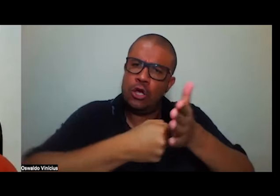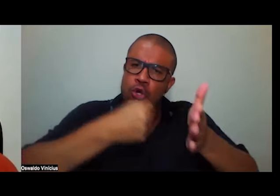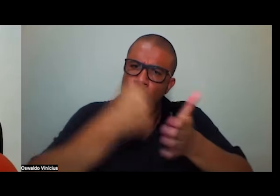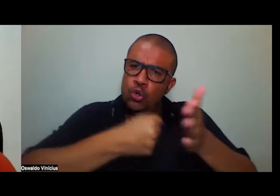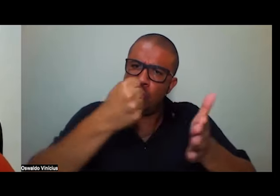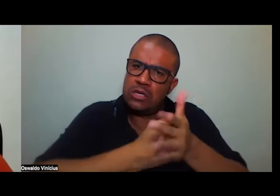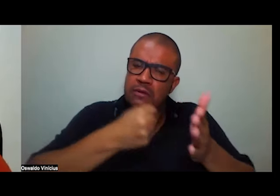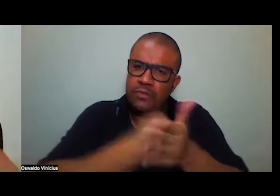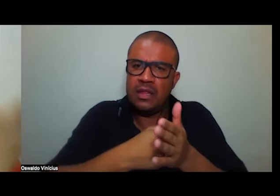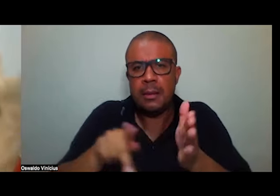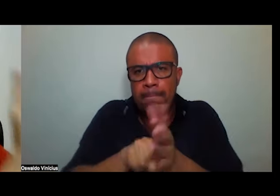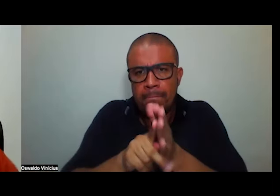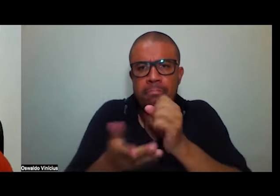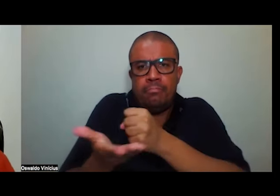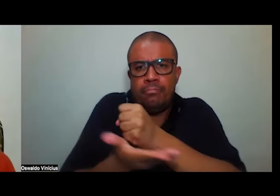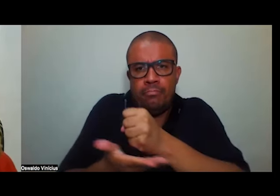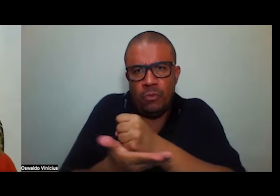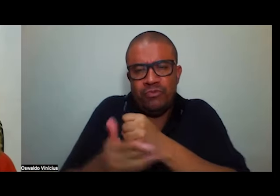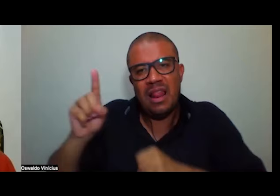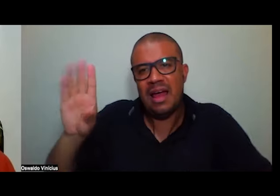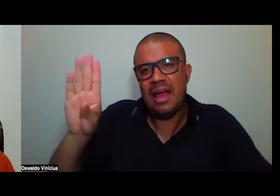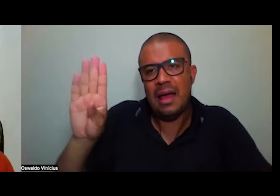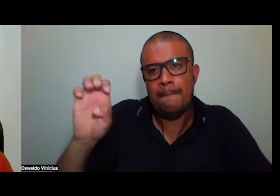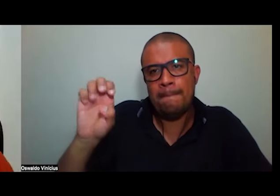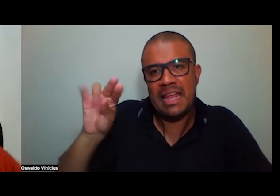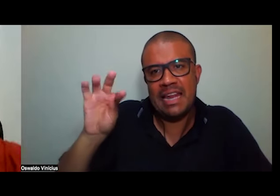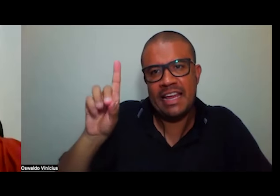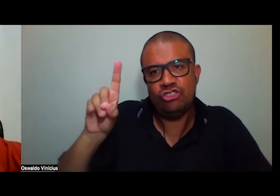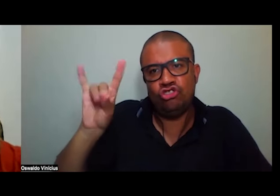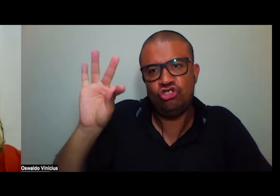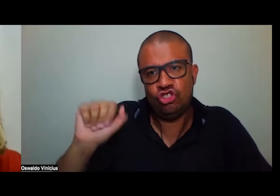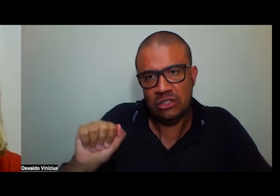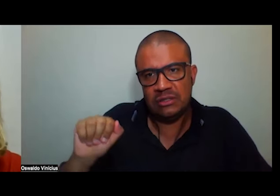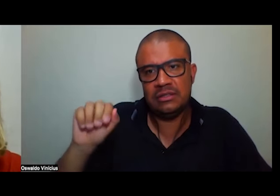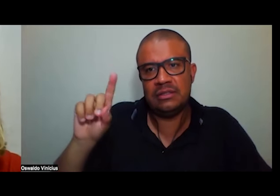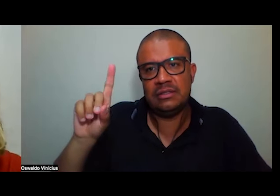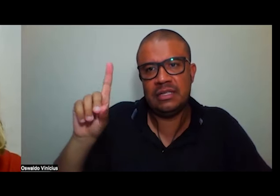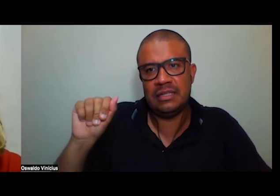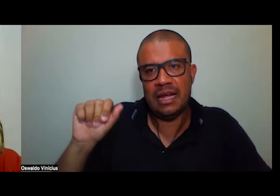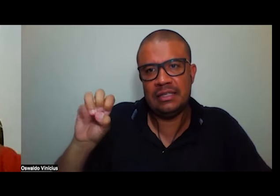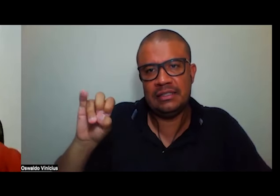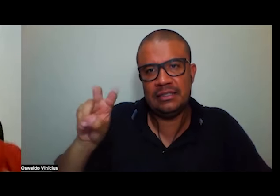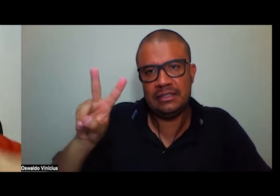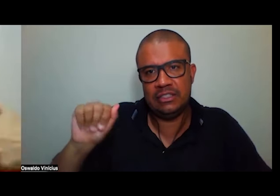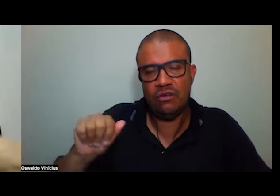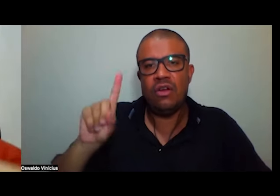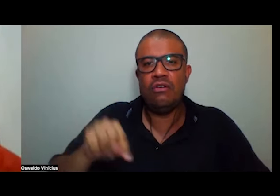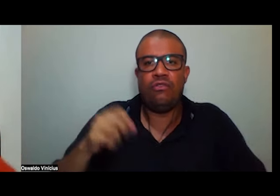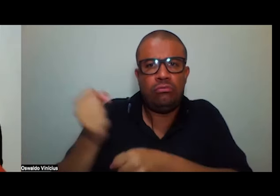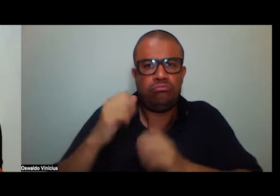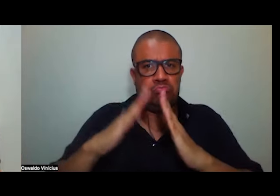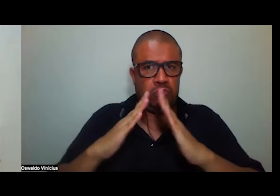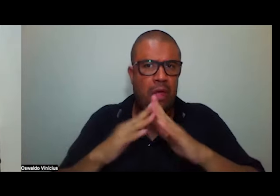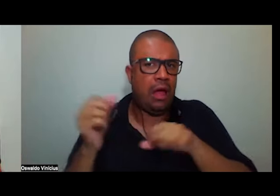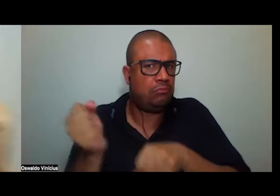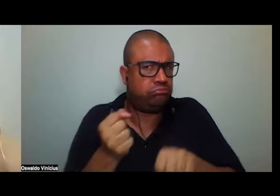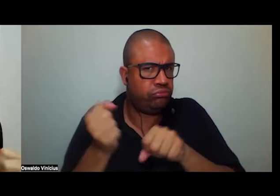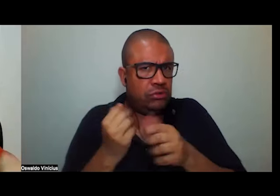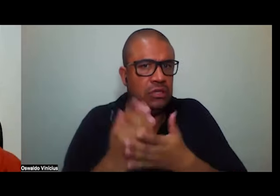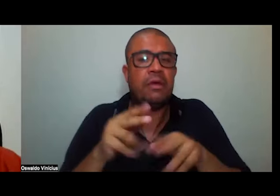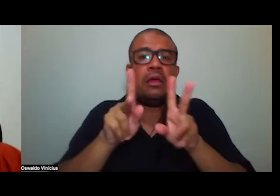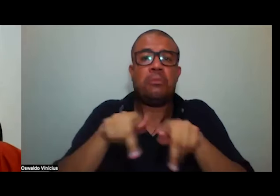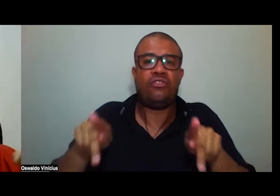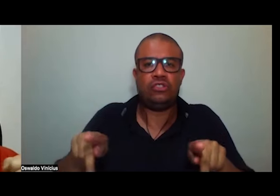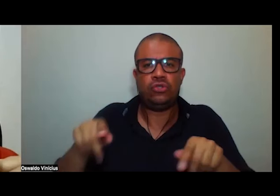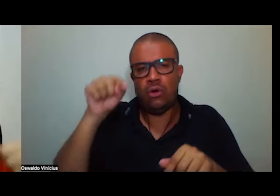oriundas lá uma Benedita da Silva que foi empregada doméstica uma Maria do Rosário que foi professora